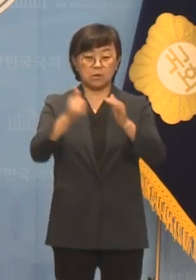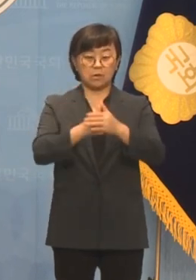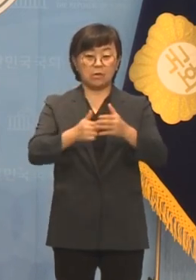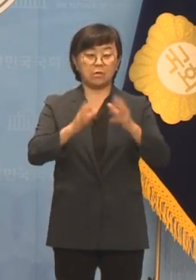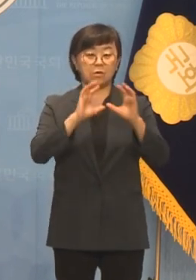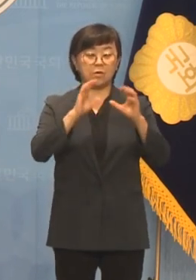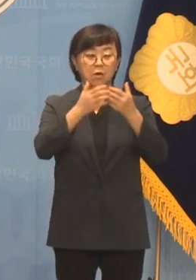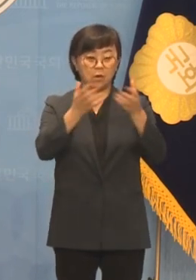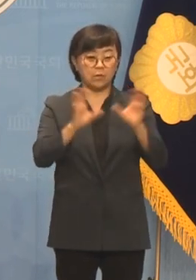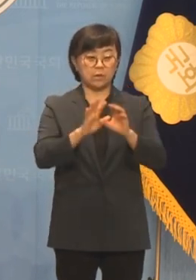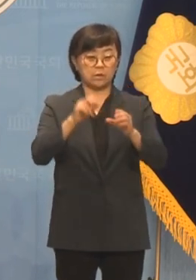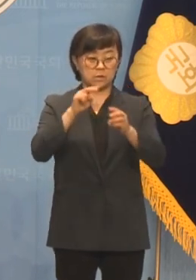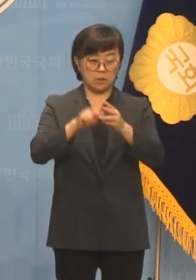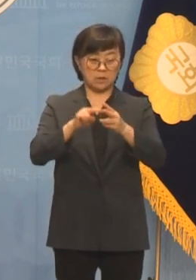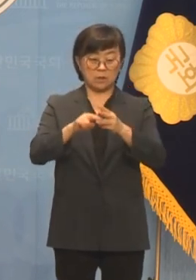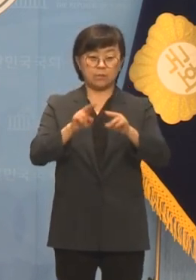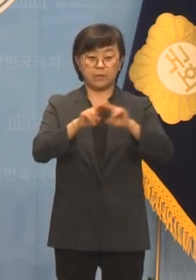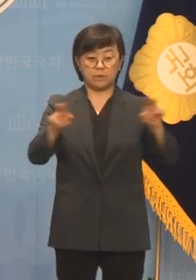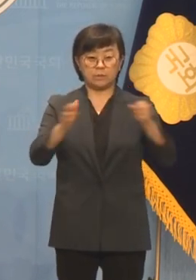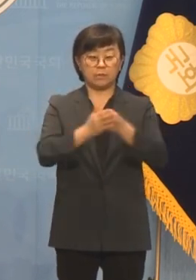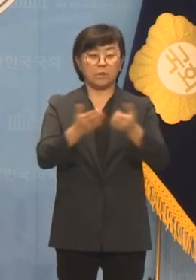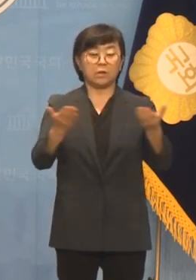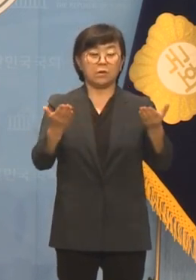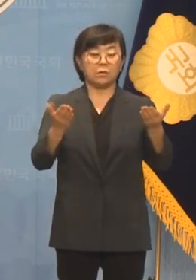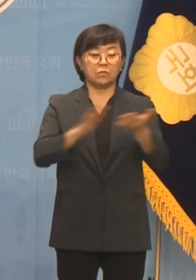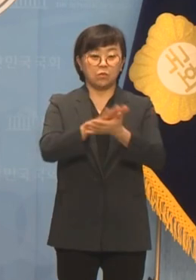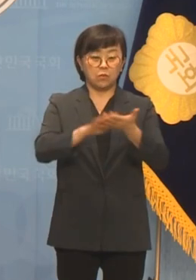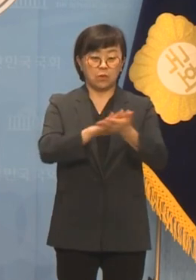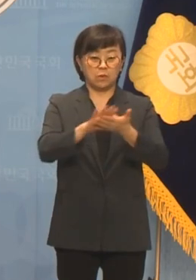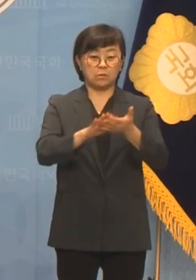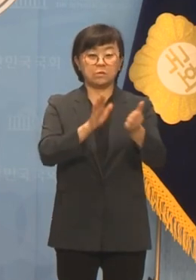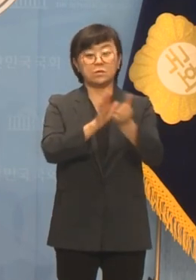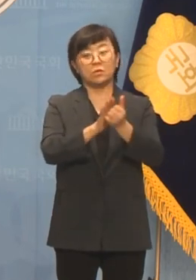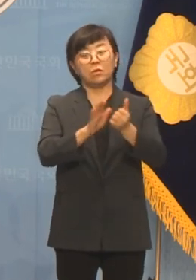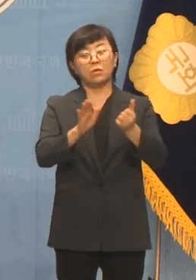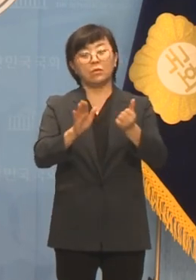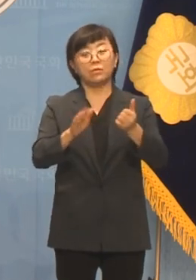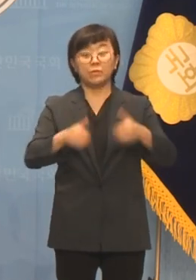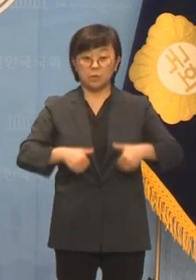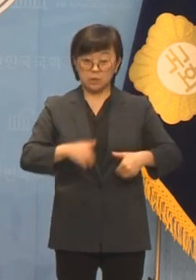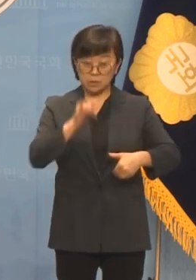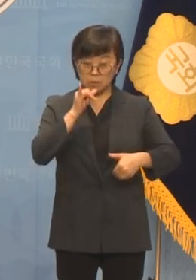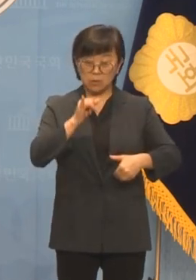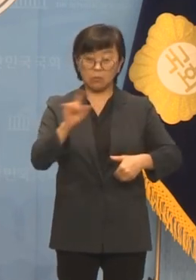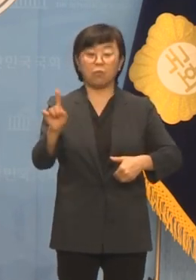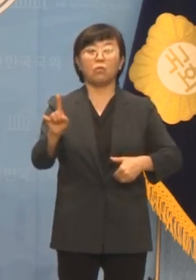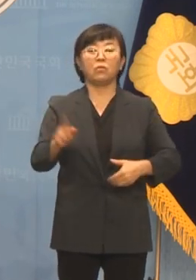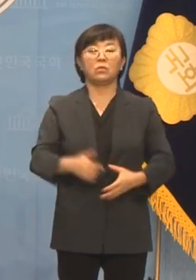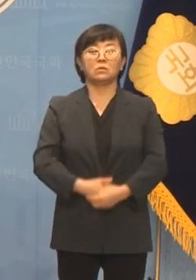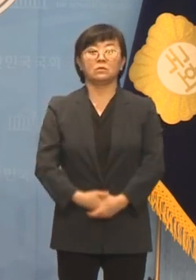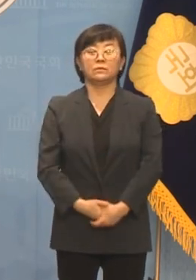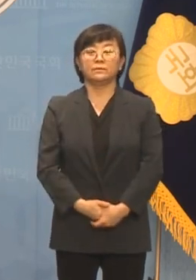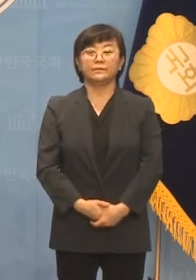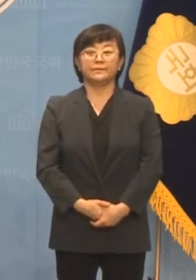센터 폐지를 주장하며 놀고 있는 애들한테 지원해주면 뭐하냐라고 말하기도 했습니다.